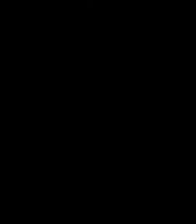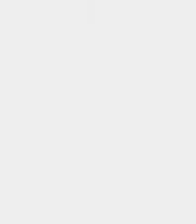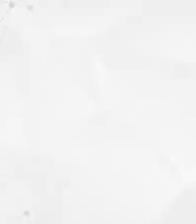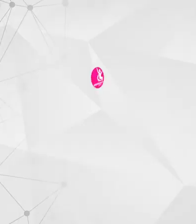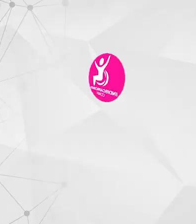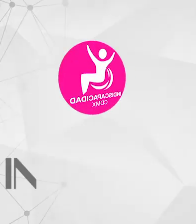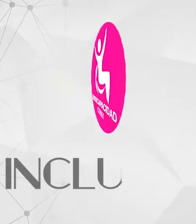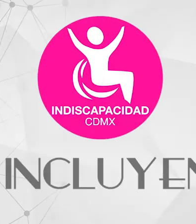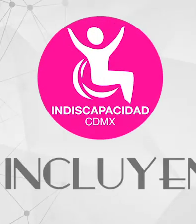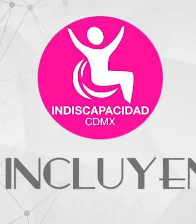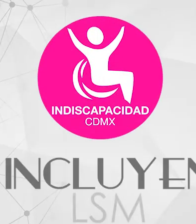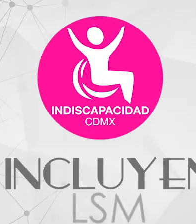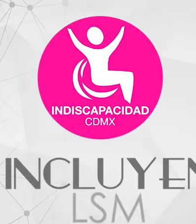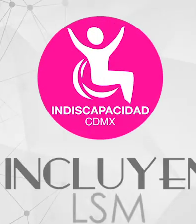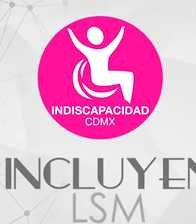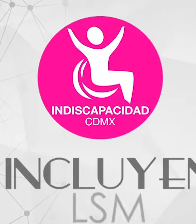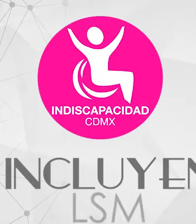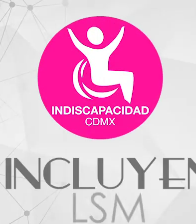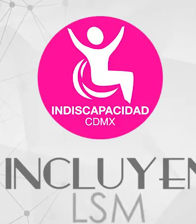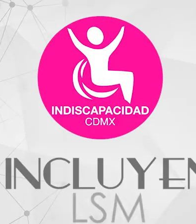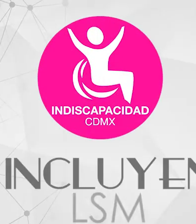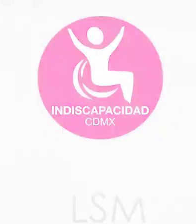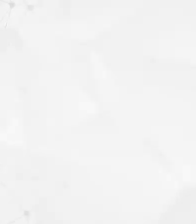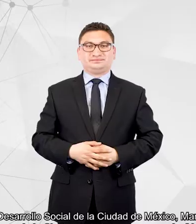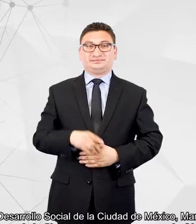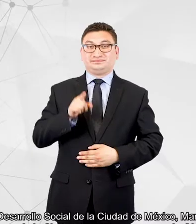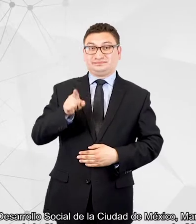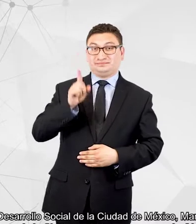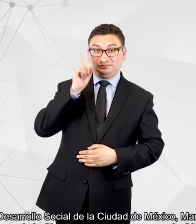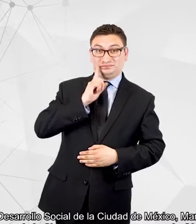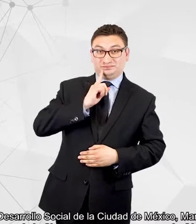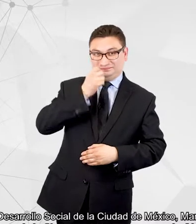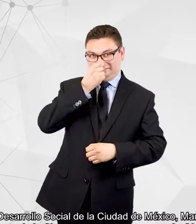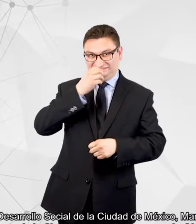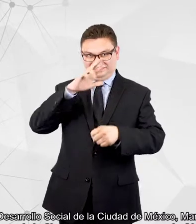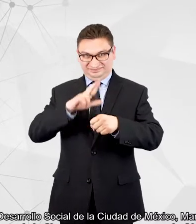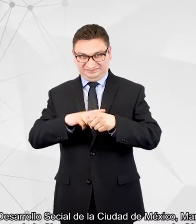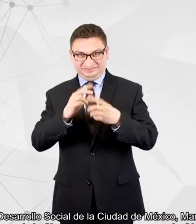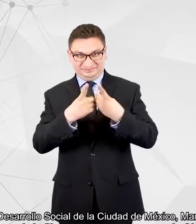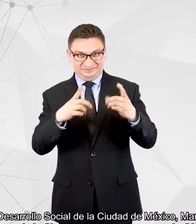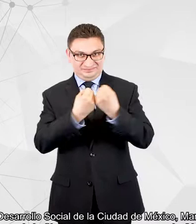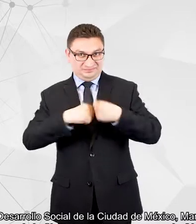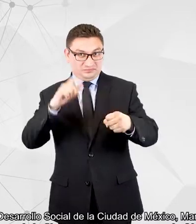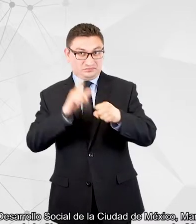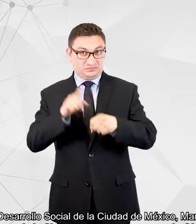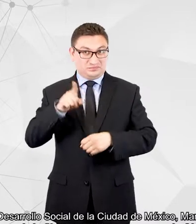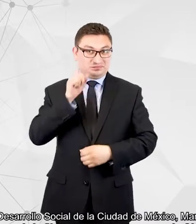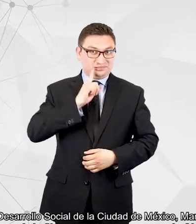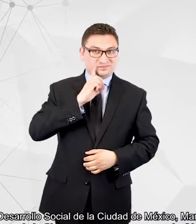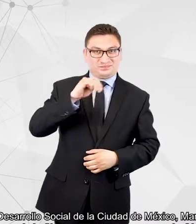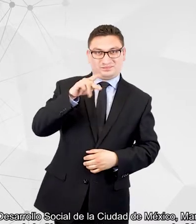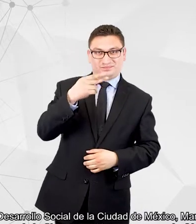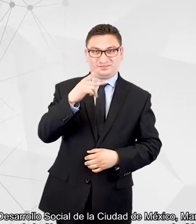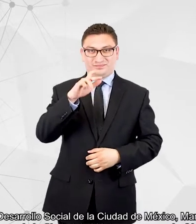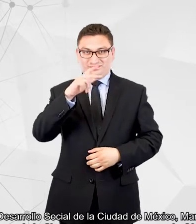El incluyente LSM. La Secretaría de Desarrollo Social de la Ciudad de México, Marta Laura Almaraz,